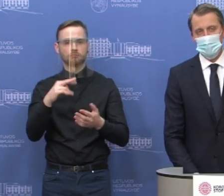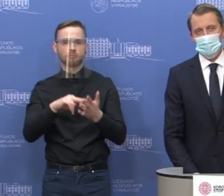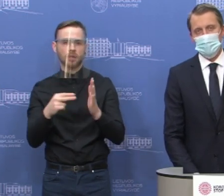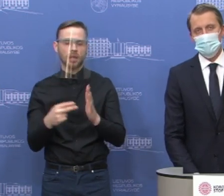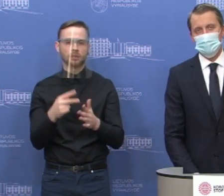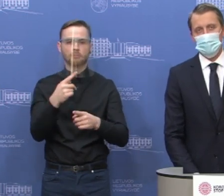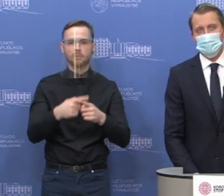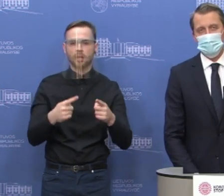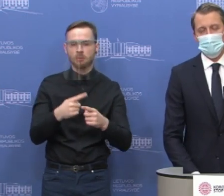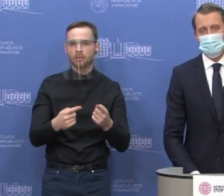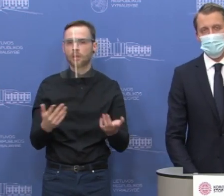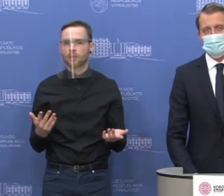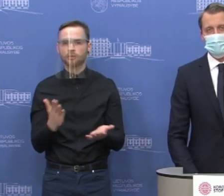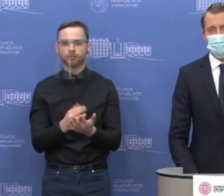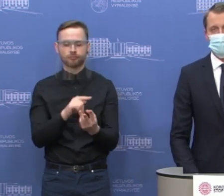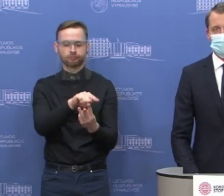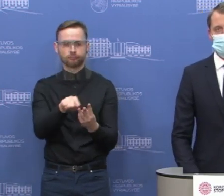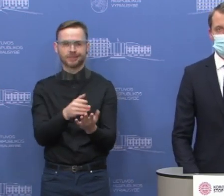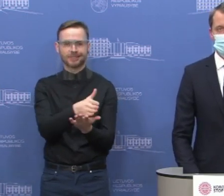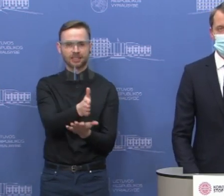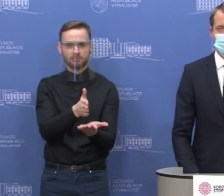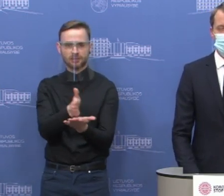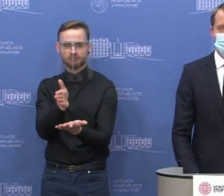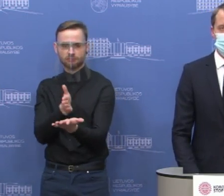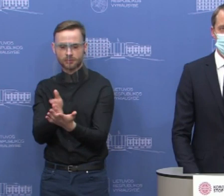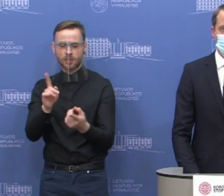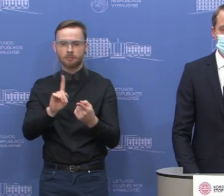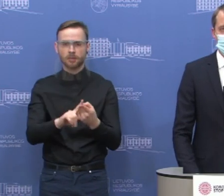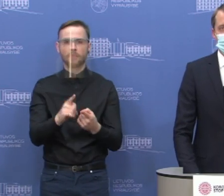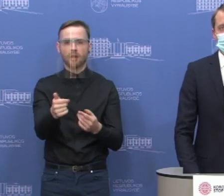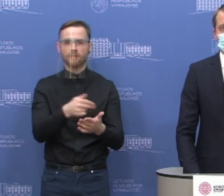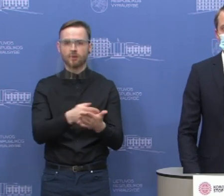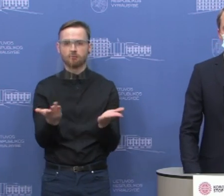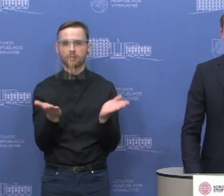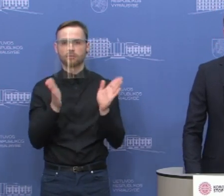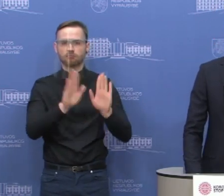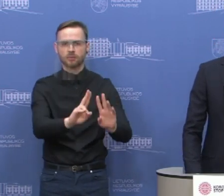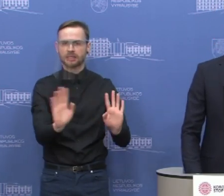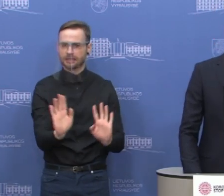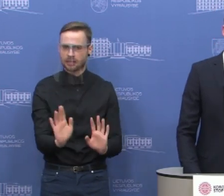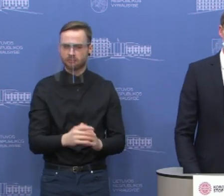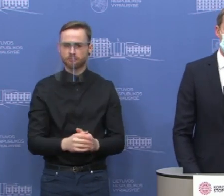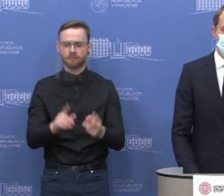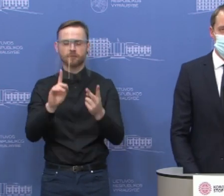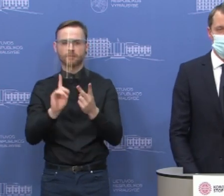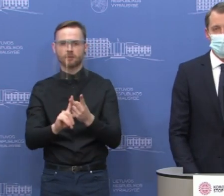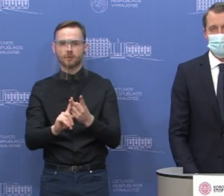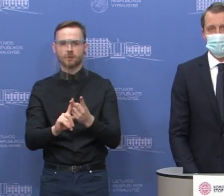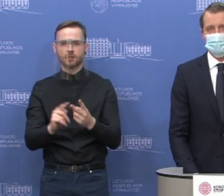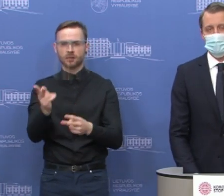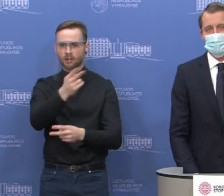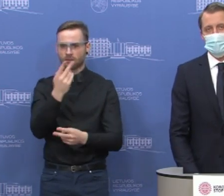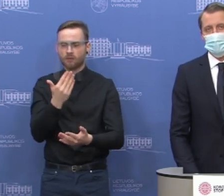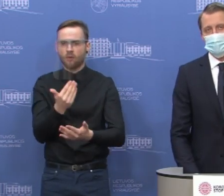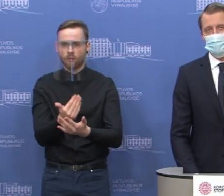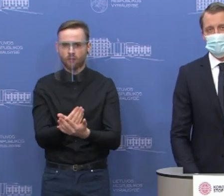į tris pagrindinės kryptis, tai yra pirmiausia užtikrinti įmonių likvidumą, taip pat skatinti vietinio turizmo